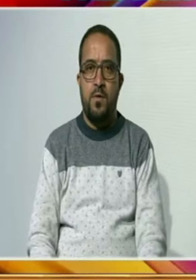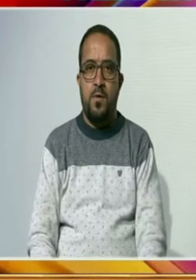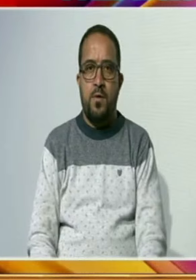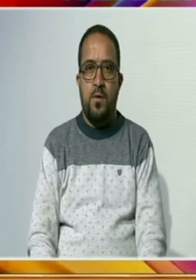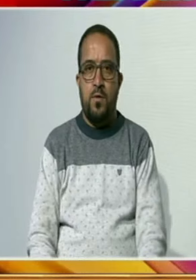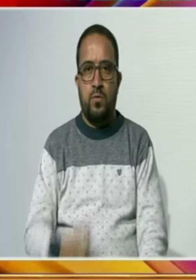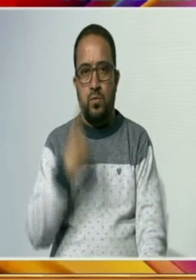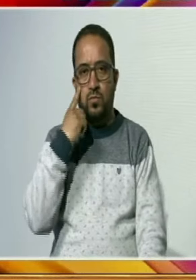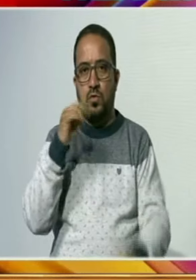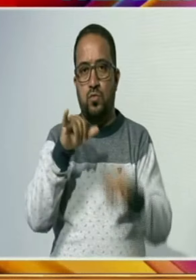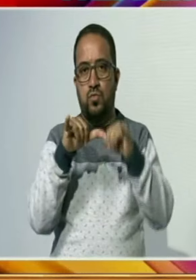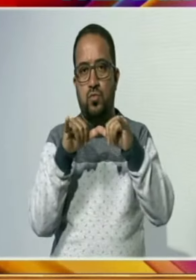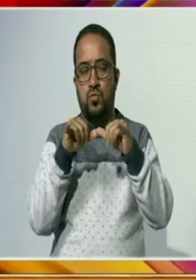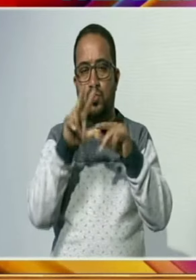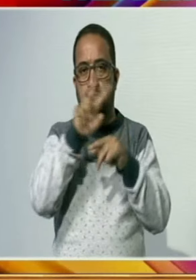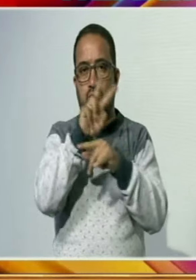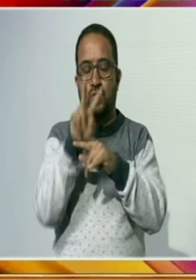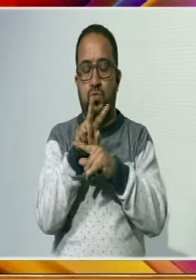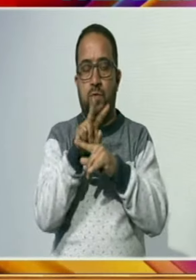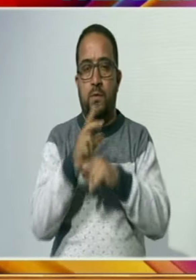قریبی نظر رکھے ہوئے ہیں